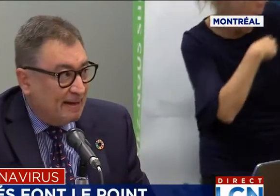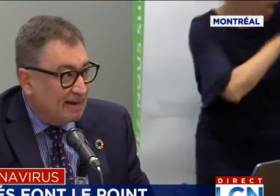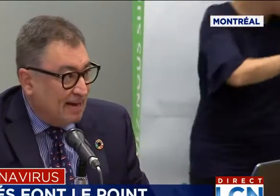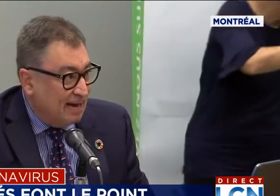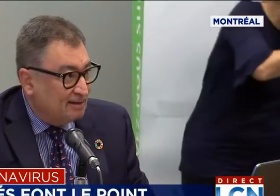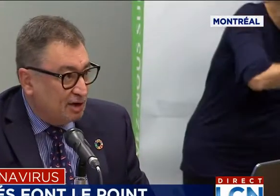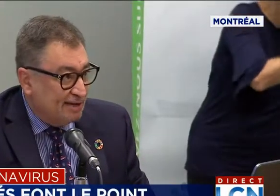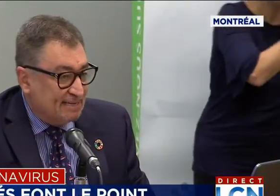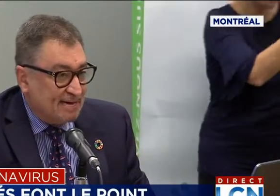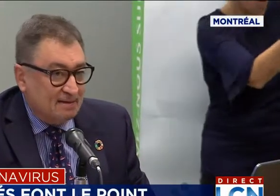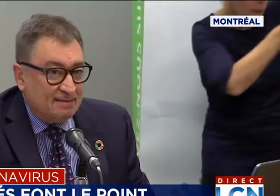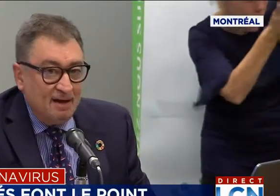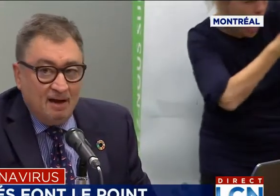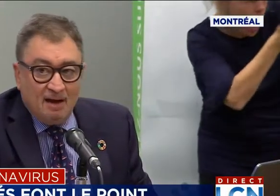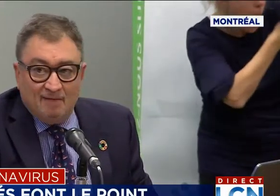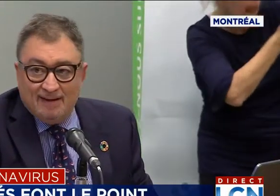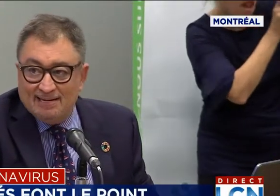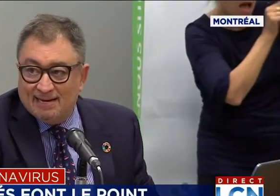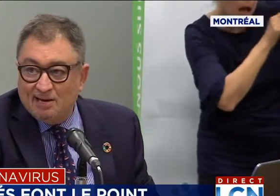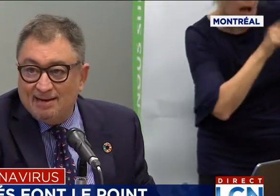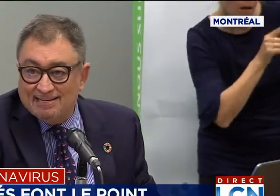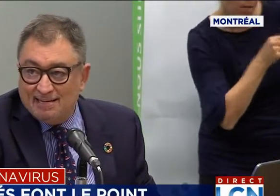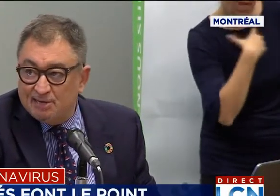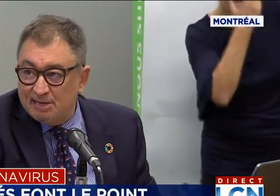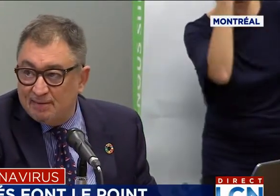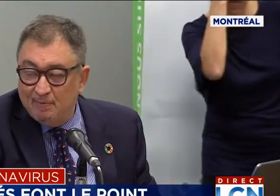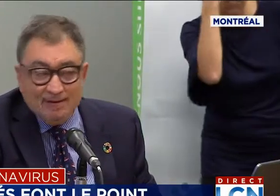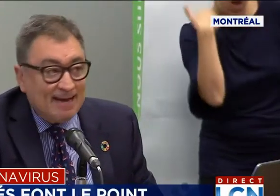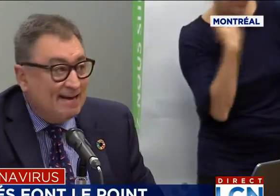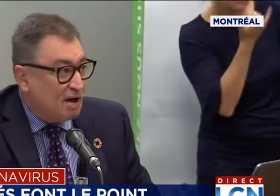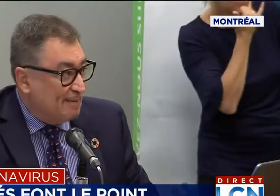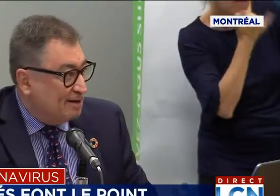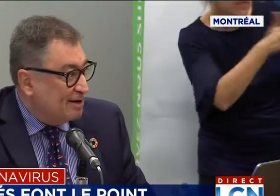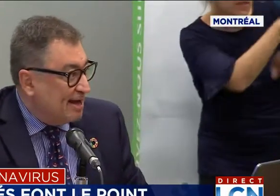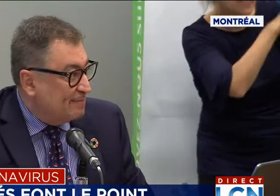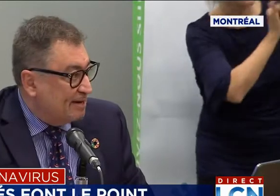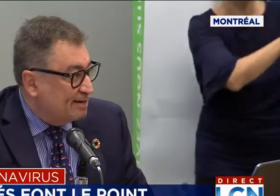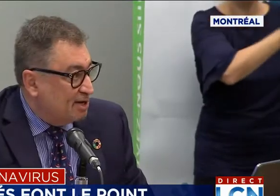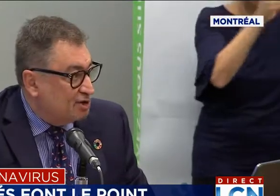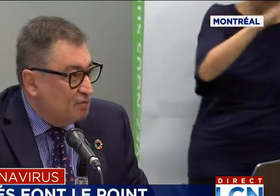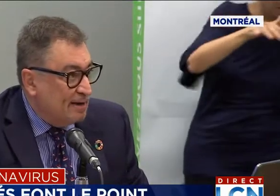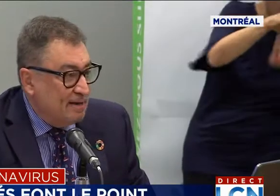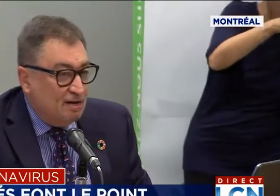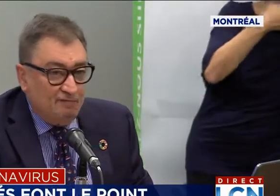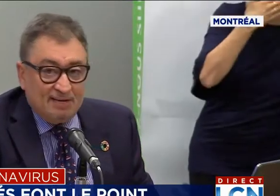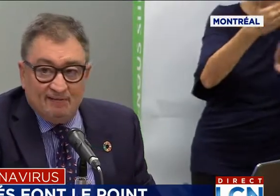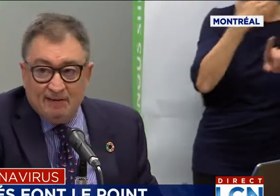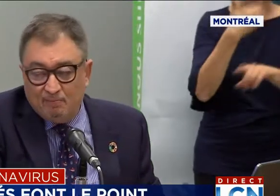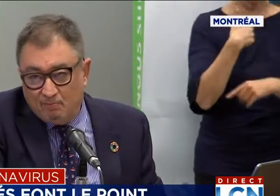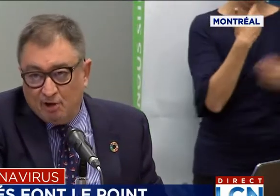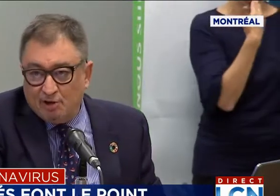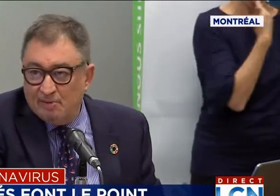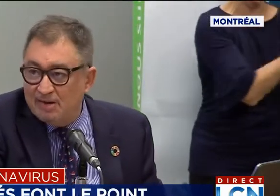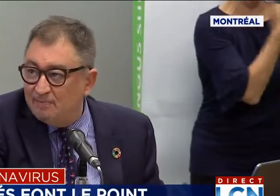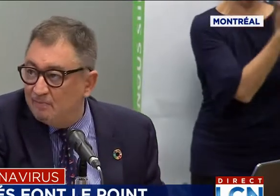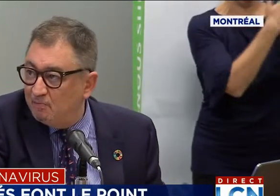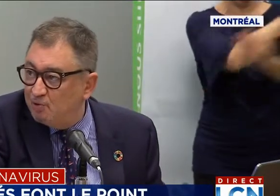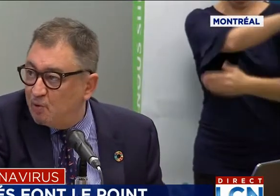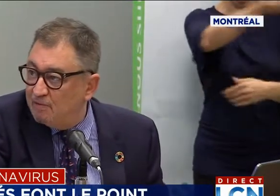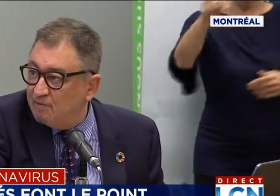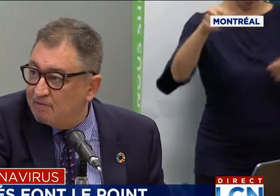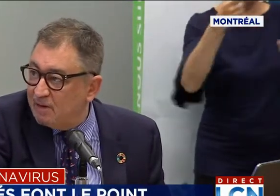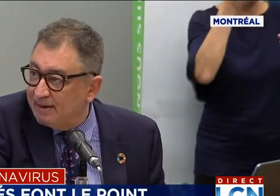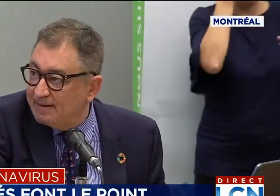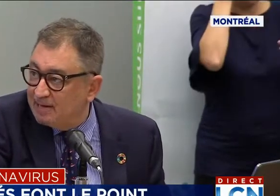exprimer ma grande reconnaissance envers les acteurs, les équipes de santé publique et leurs partenaires, bien entendu. Mais vous savez, Dr. Mylène